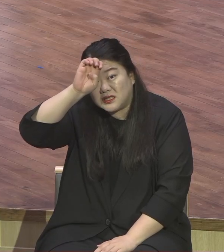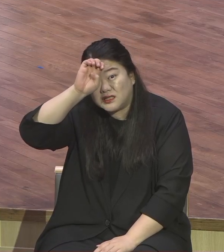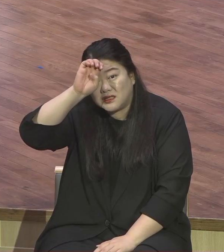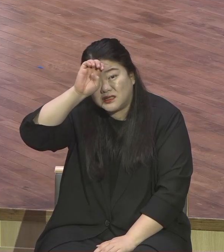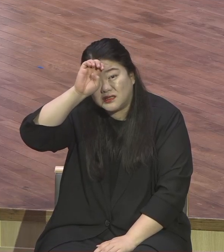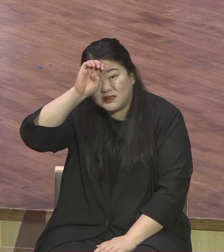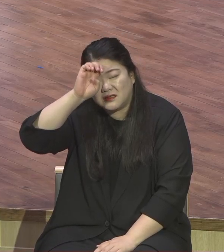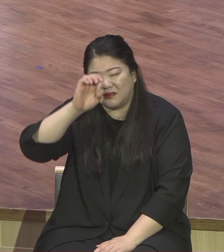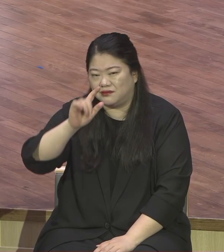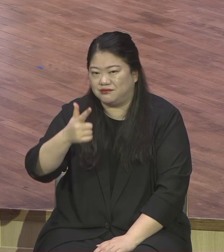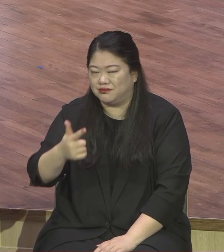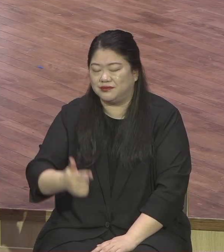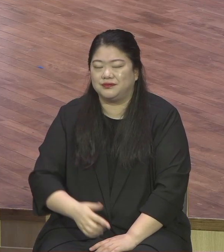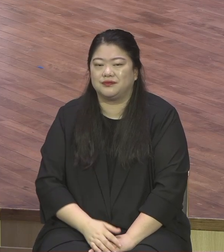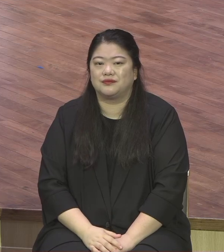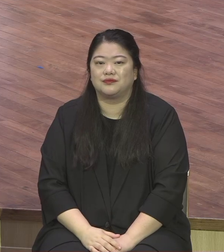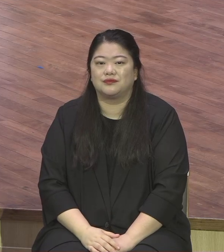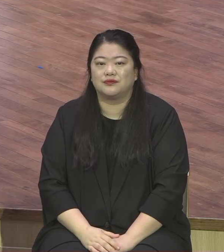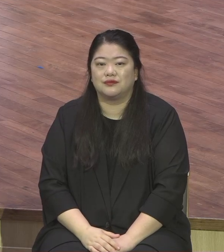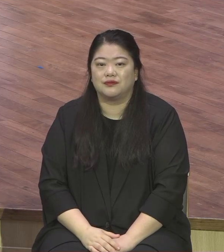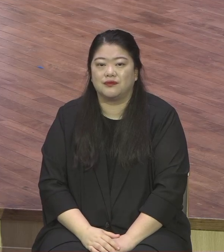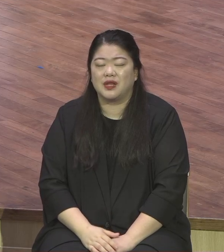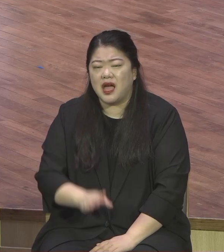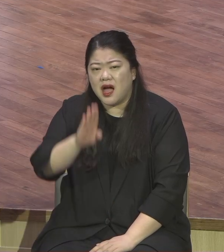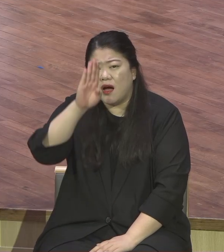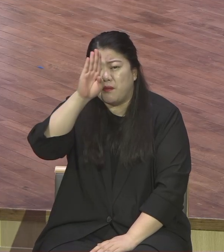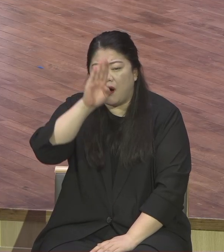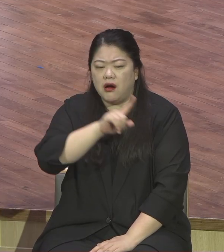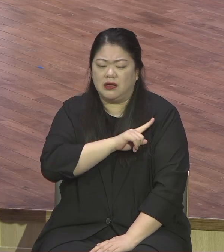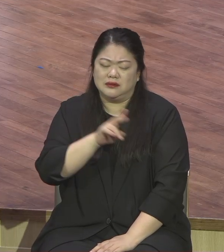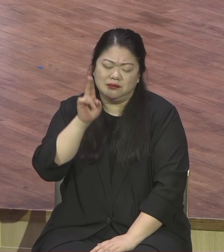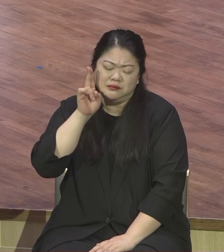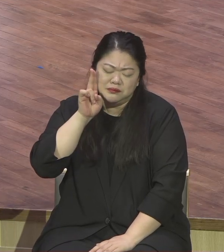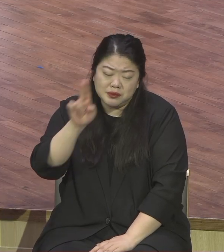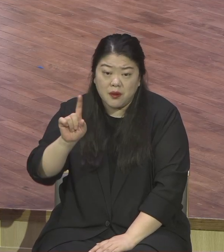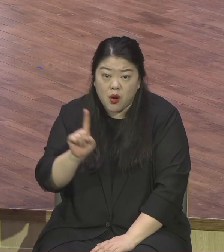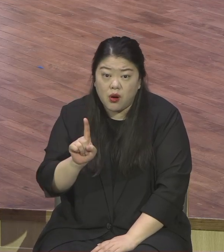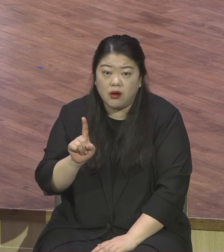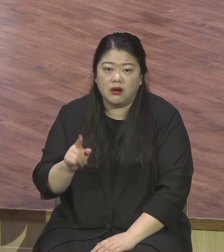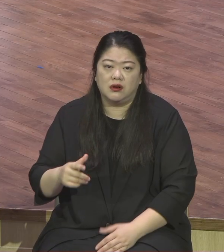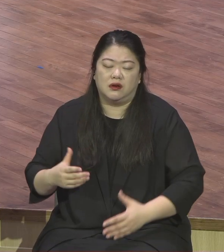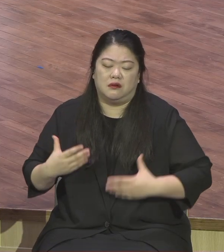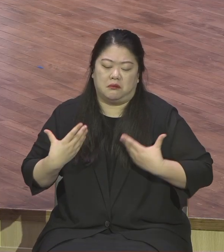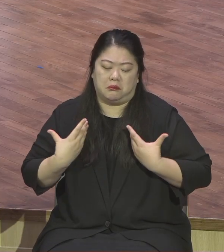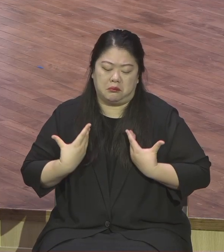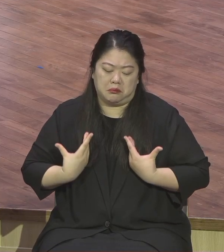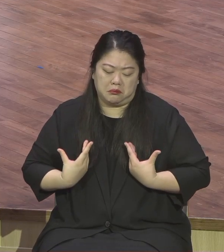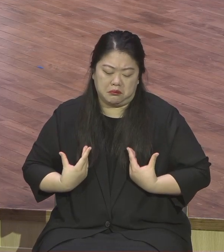가장 큰 병은 바로 좌절입니다. 좌절. 좌절이란 병,